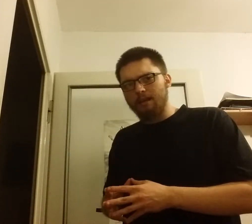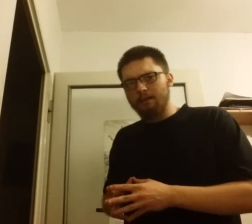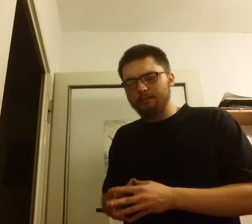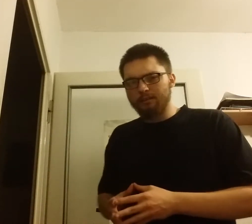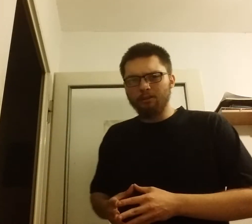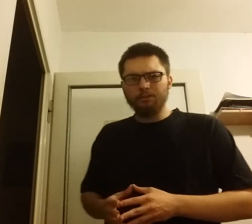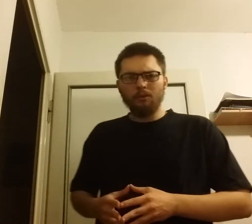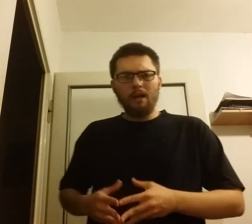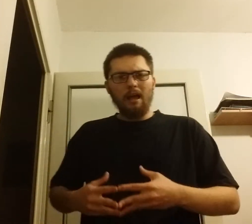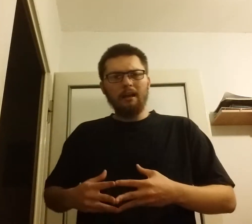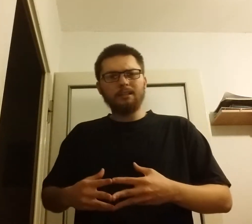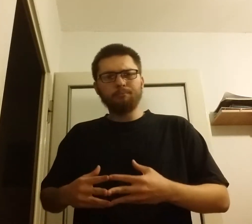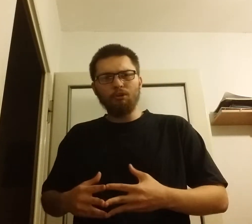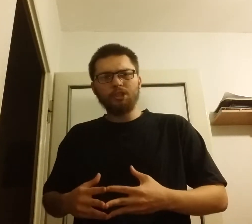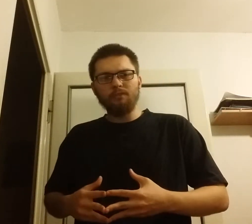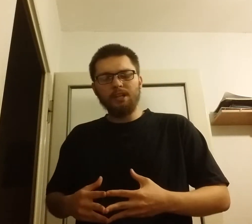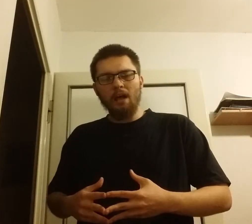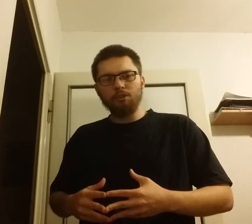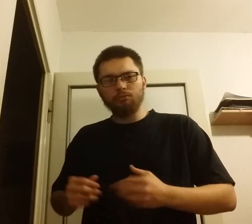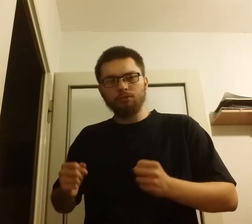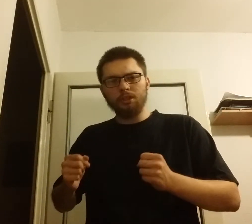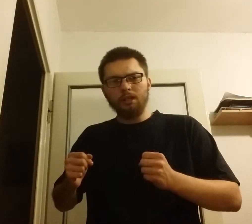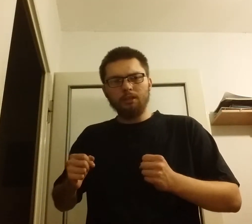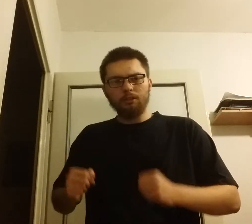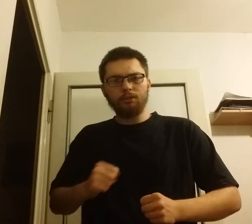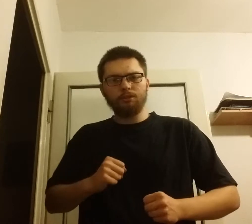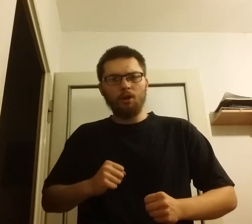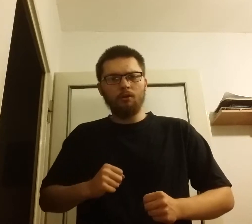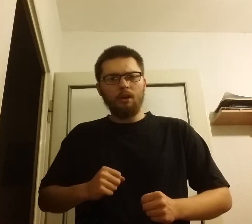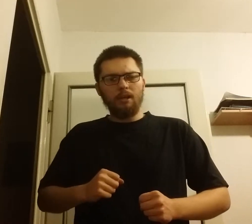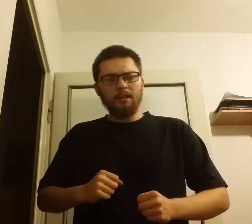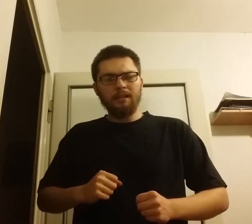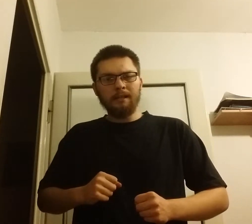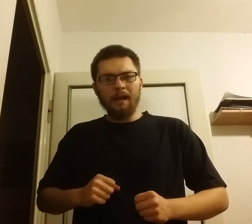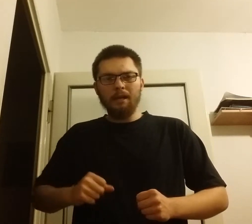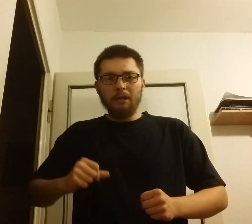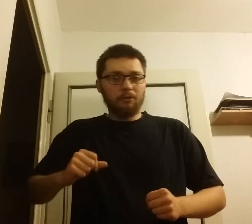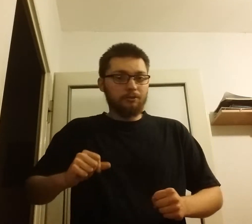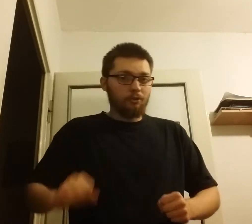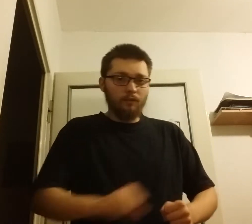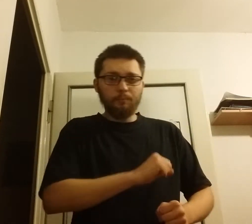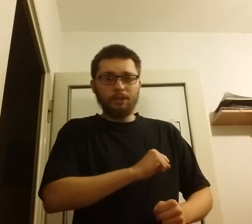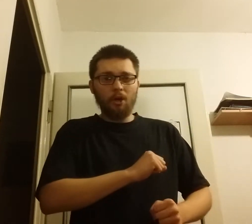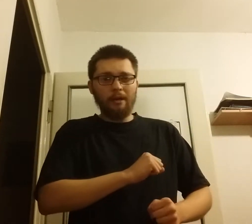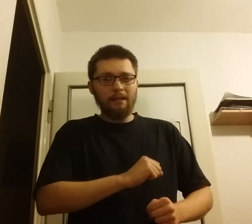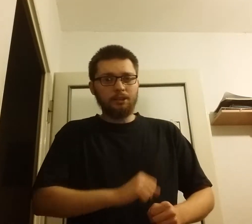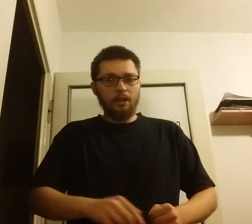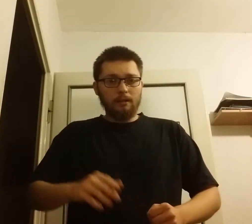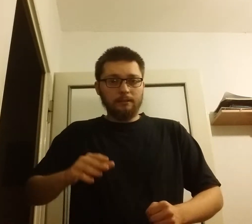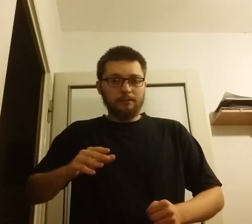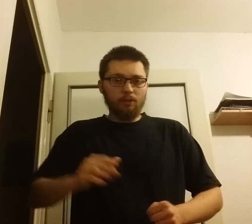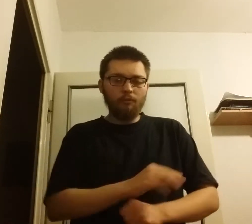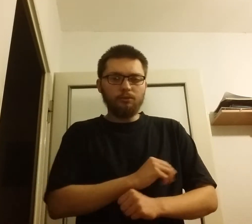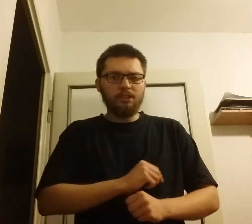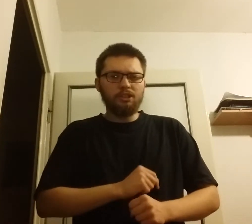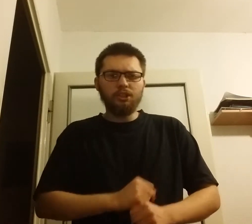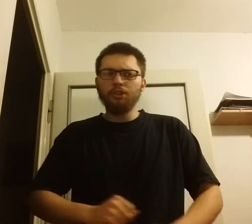z Rosją, ale z bolszewikami, którzy chcą ich kraj znowu przeorać, znowu zniszczyć,